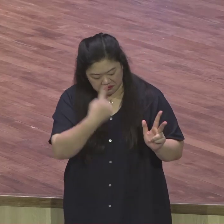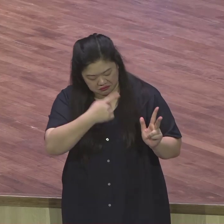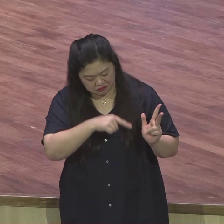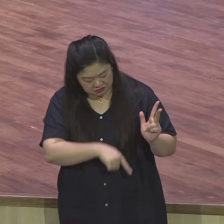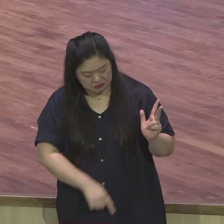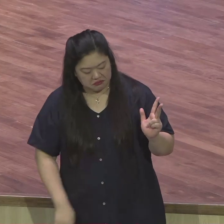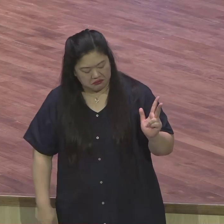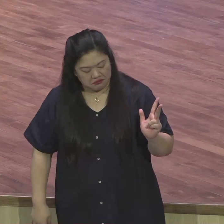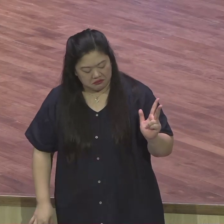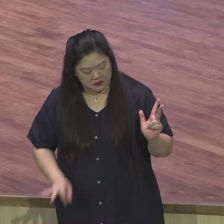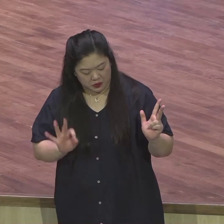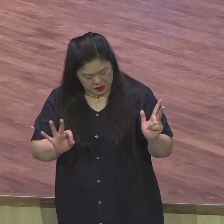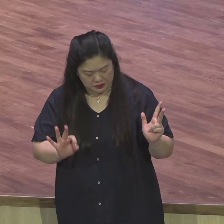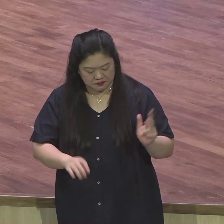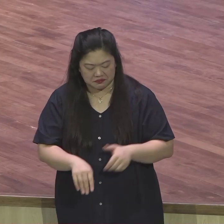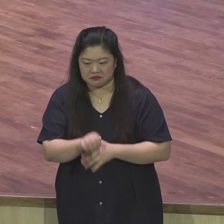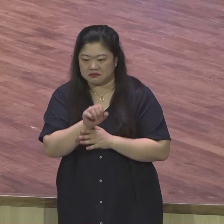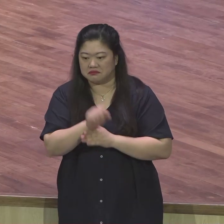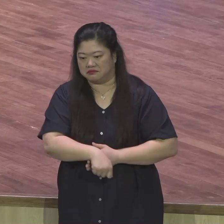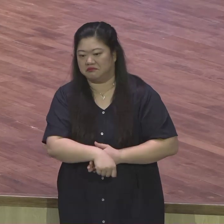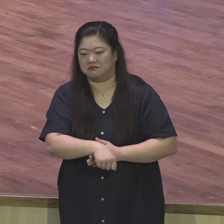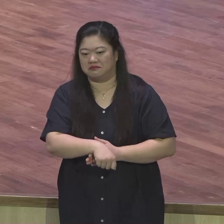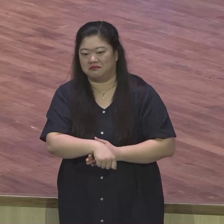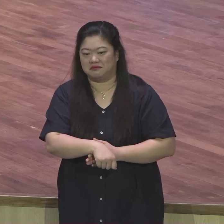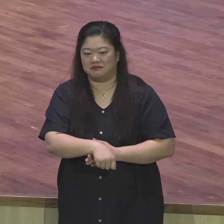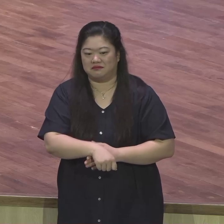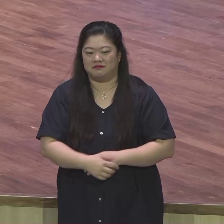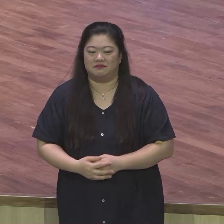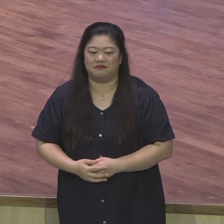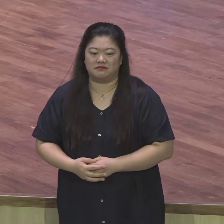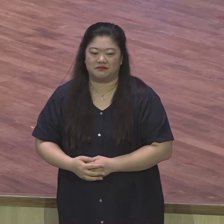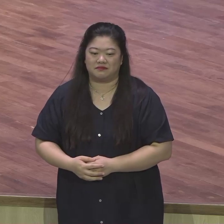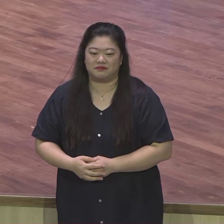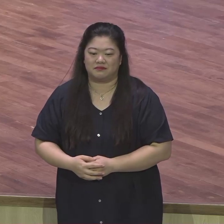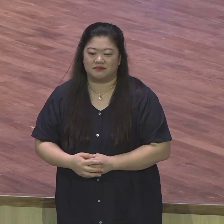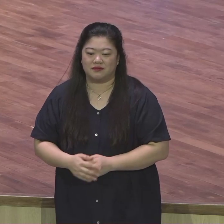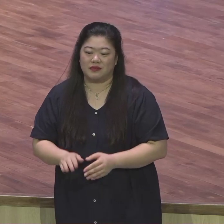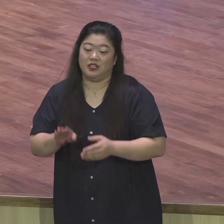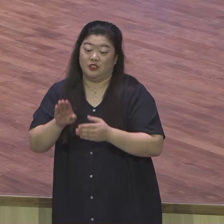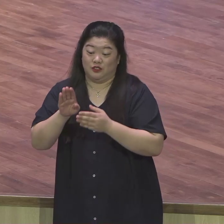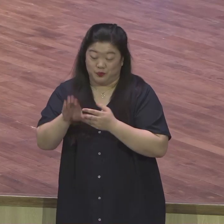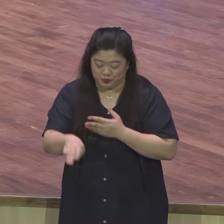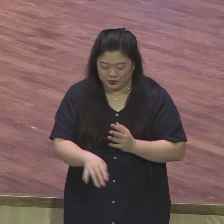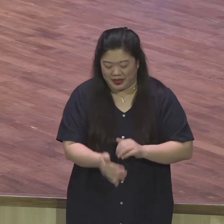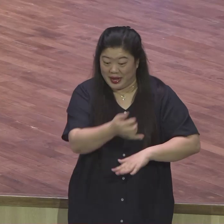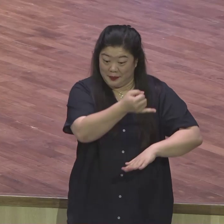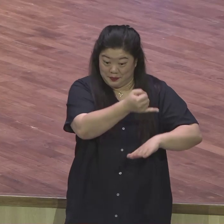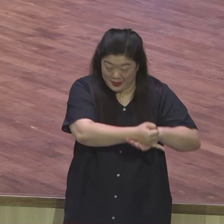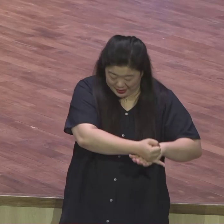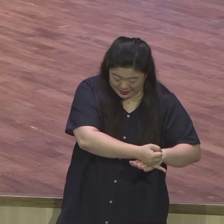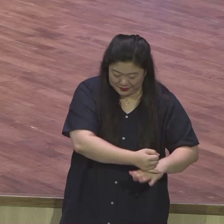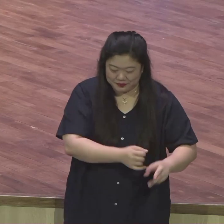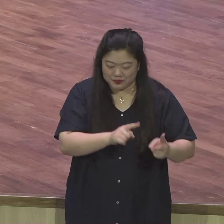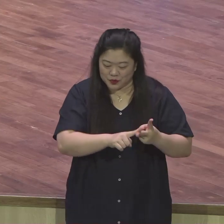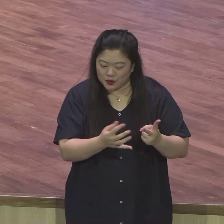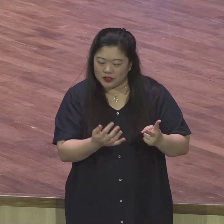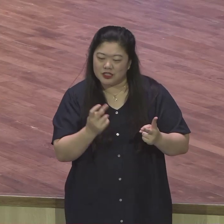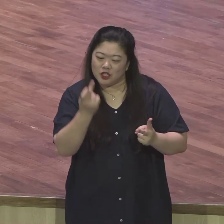변함인을 데려가도록 허락합니다. 드디어 변함인과 함께 요셉의 형들은 다시 요셉 앞에 서게 되고